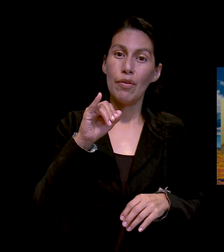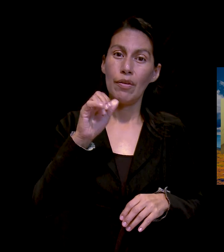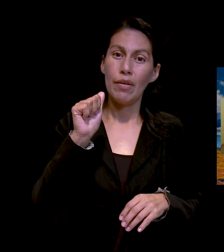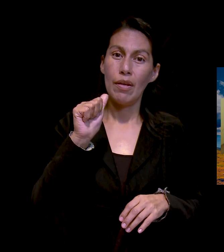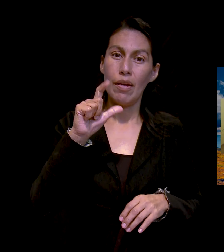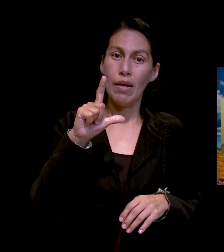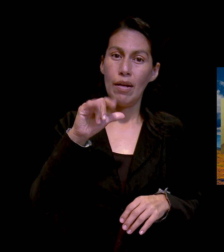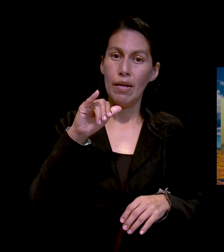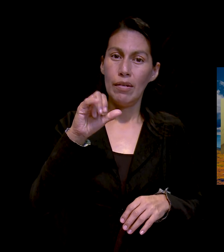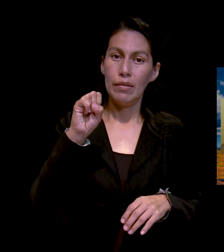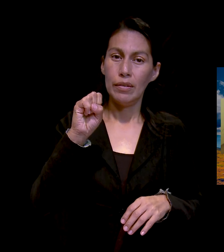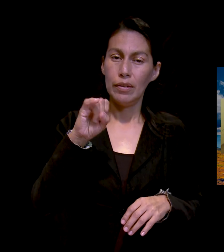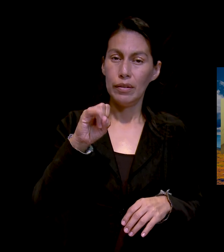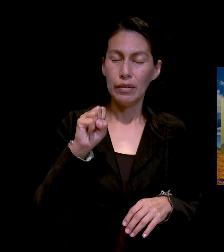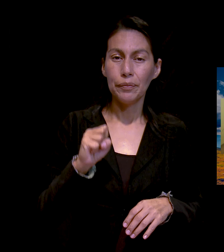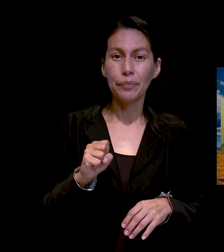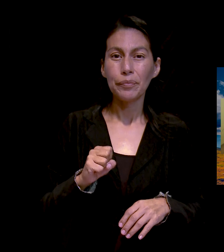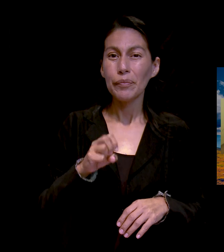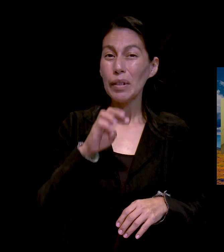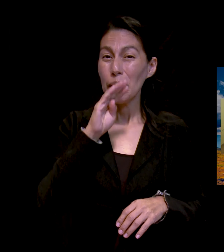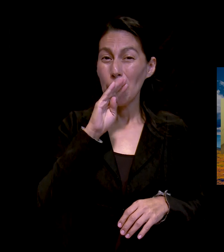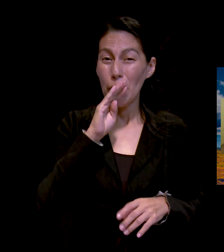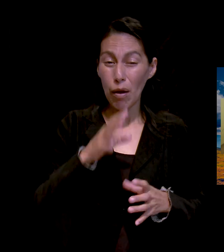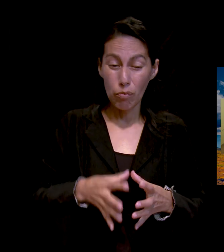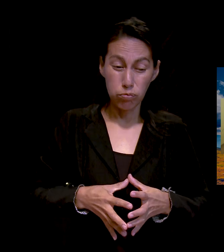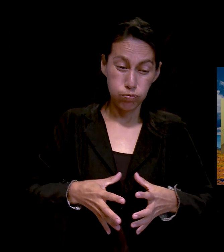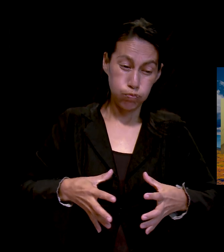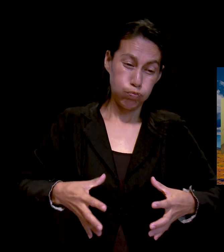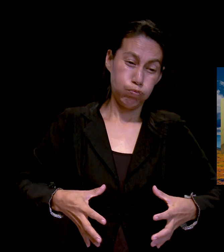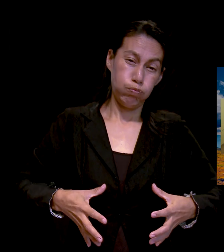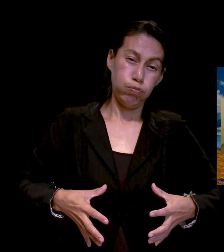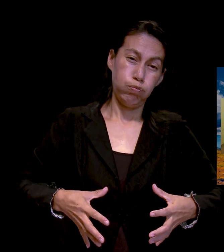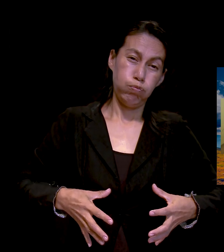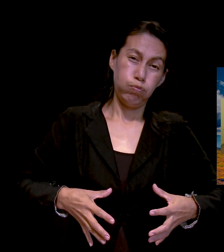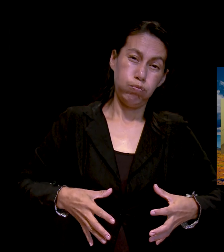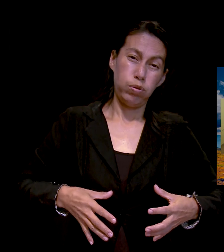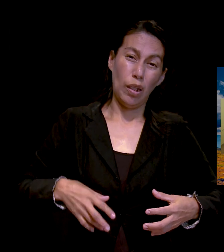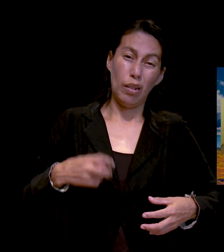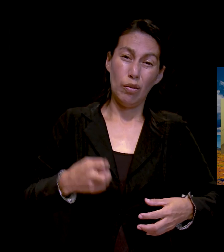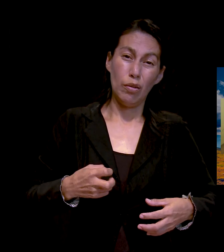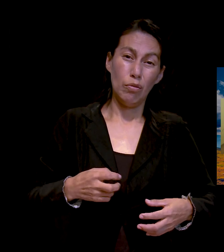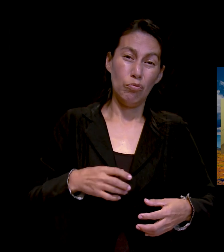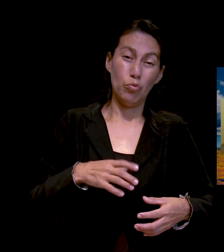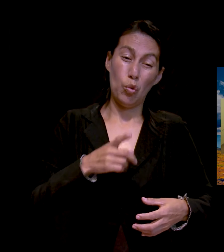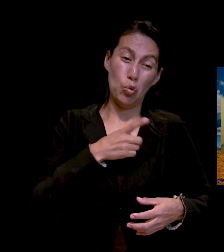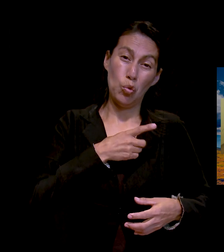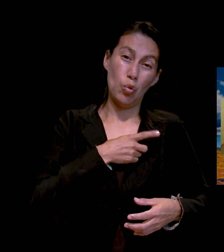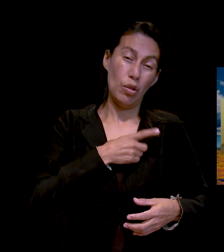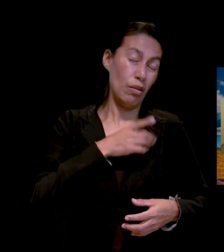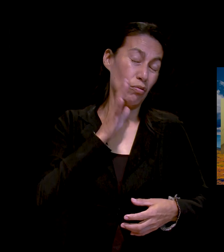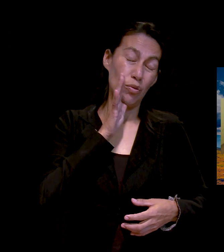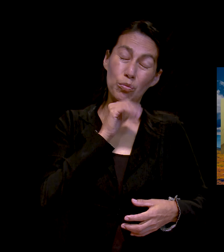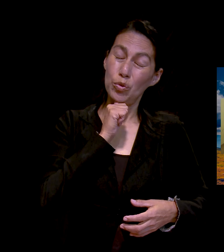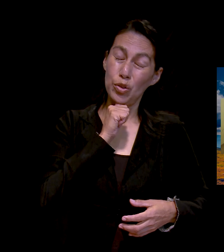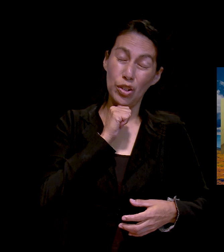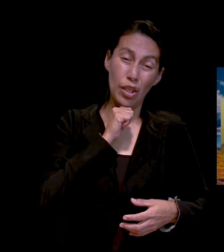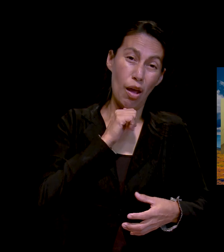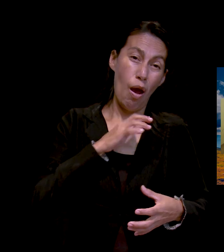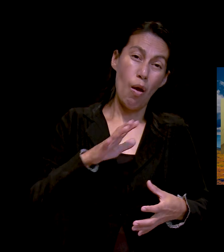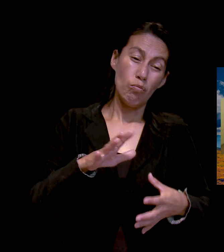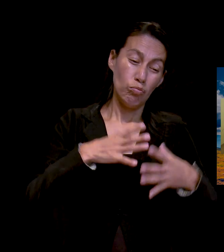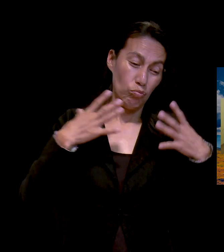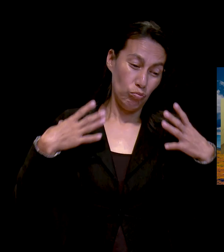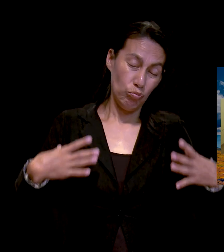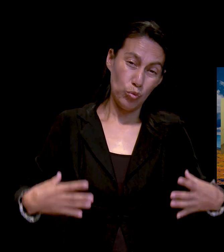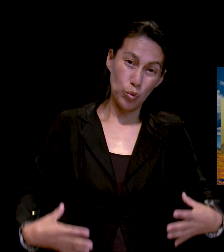hinchada, o sea, ya no se podía parar. Teníamos que nosotros ayudarle a levantarse porque la misma inflamación que